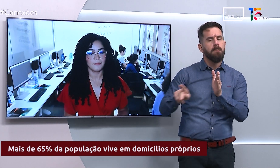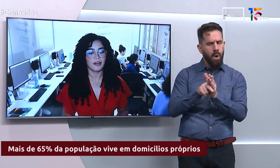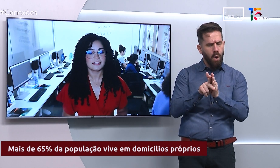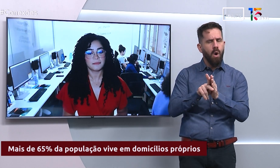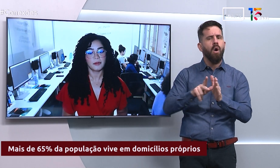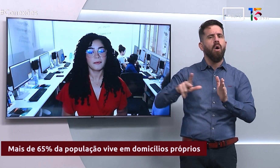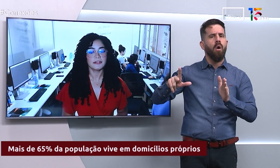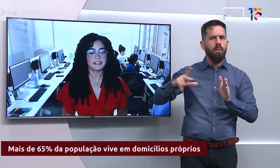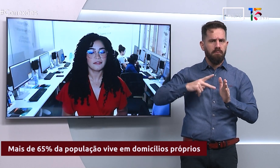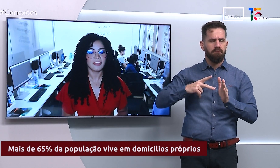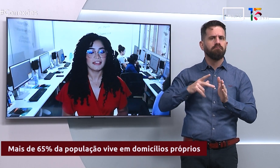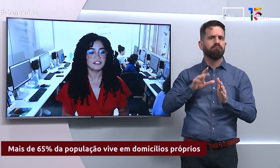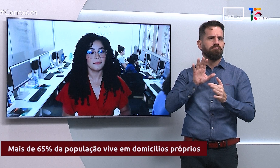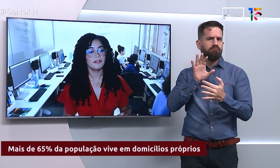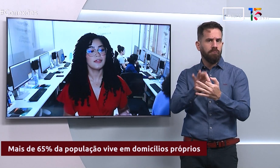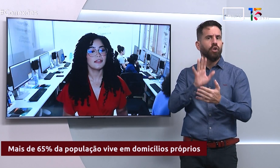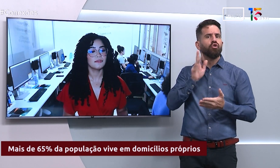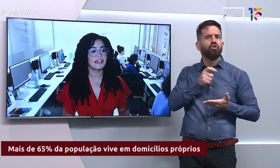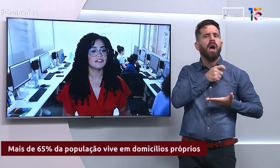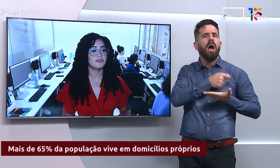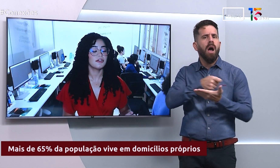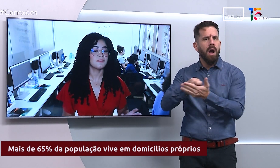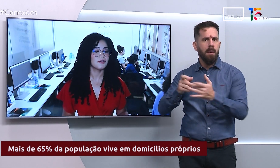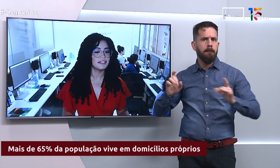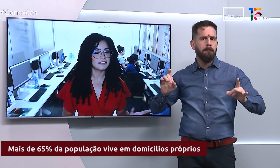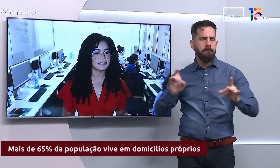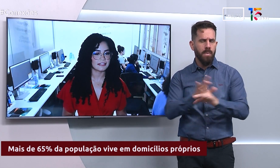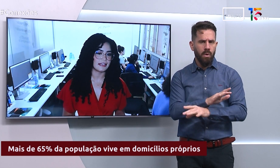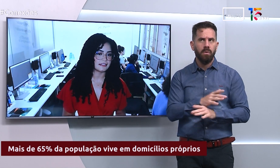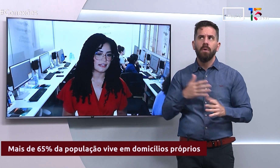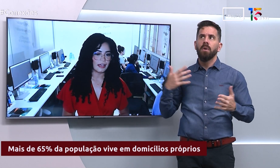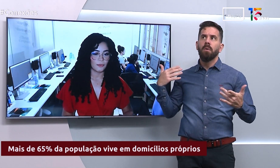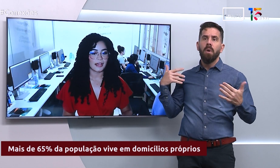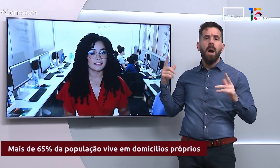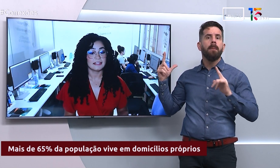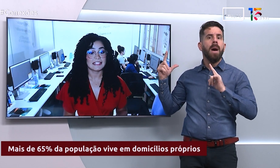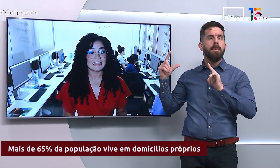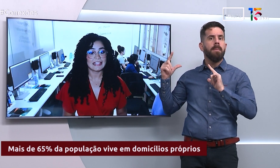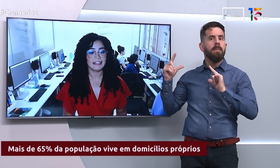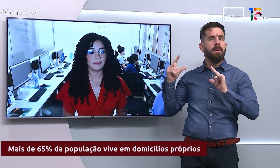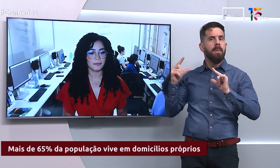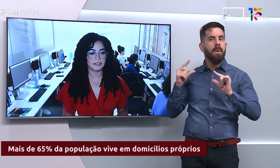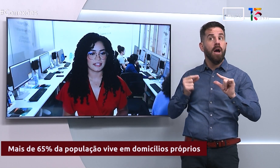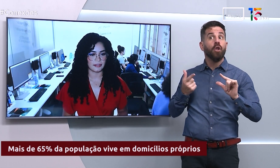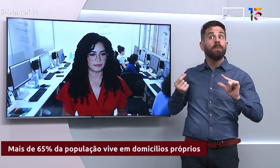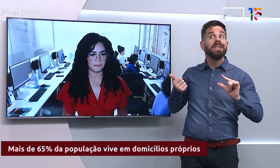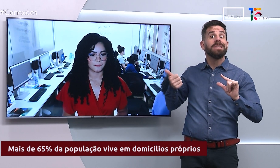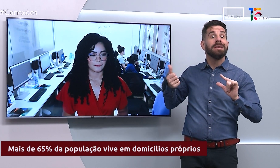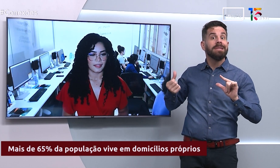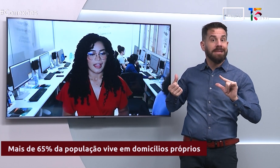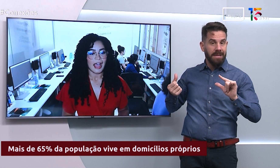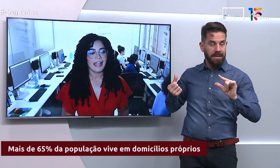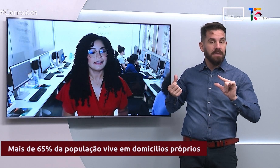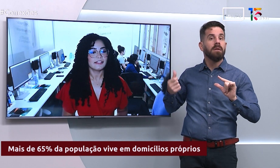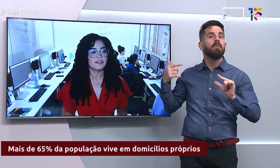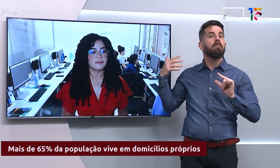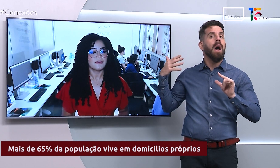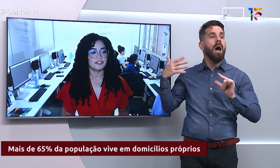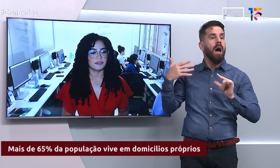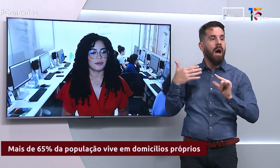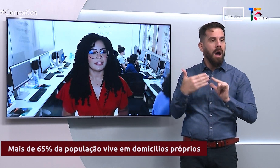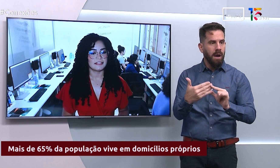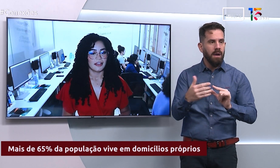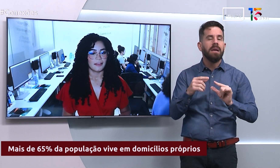Embora essa proporção venha diminuindo desde 2016, quase 70%. Ainda em